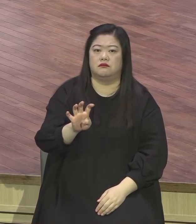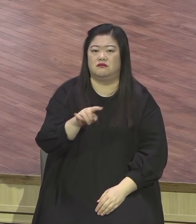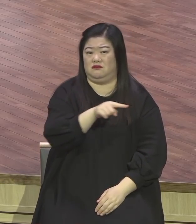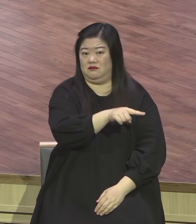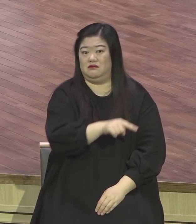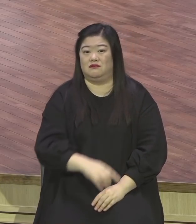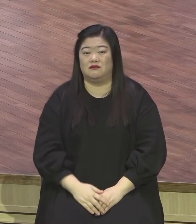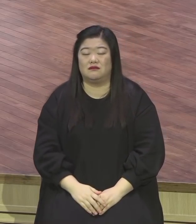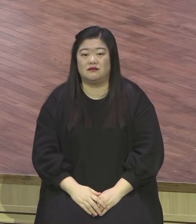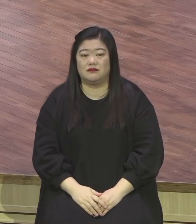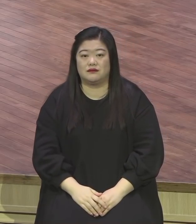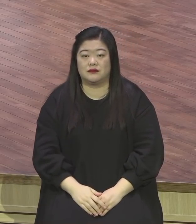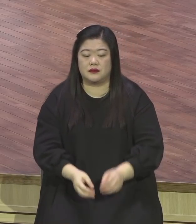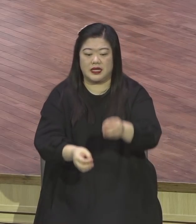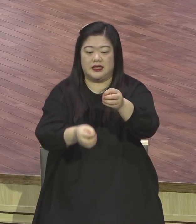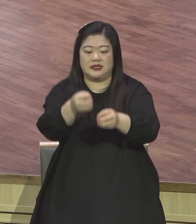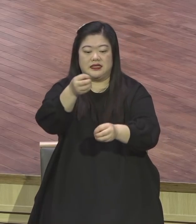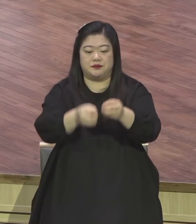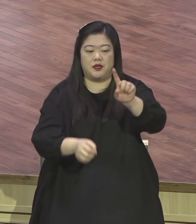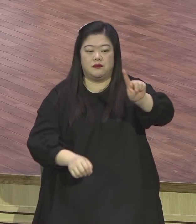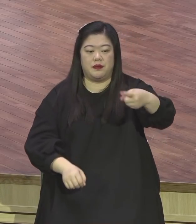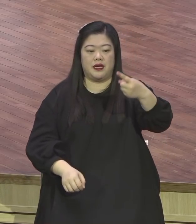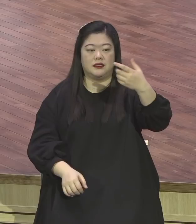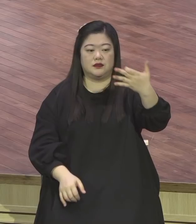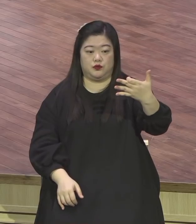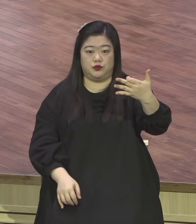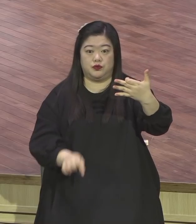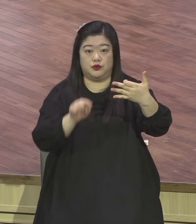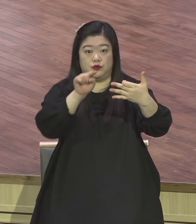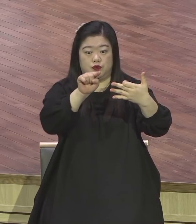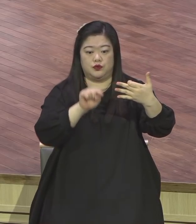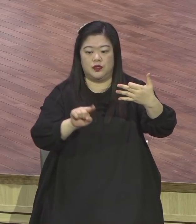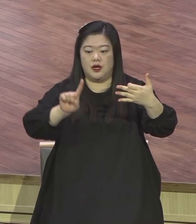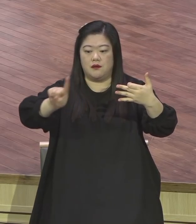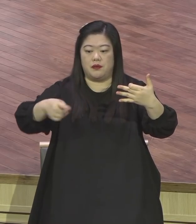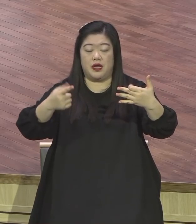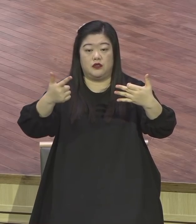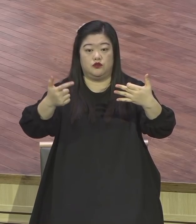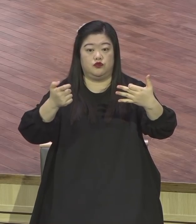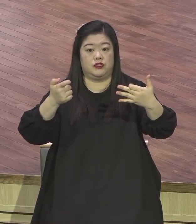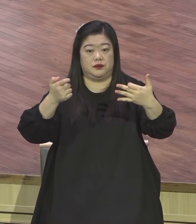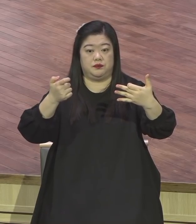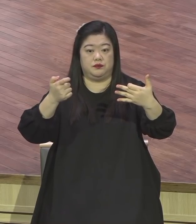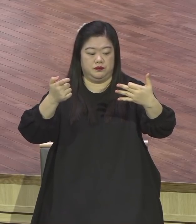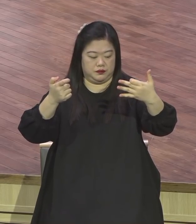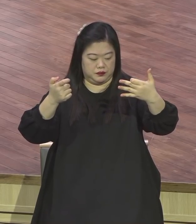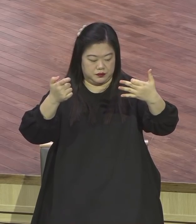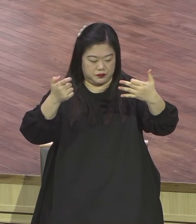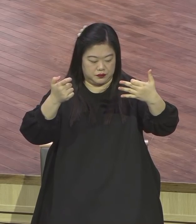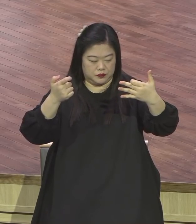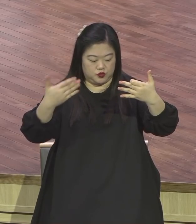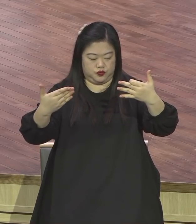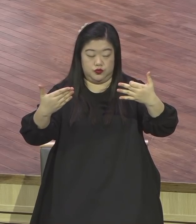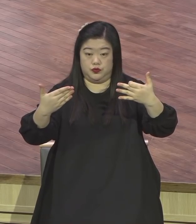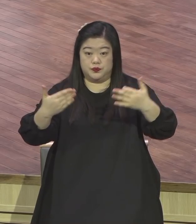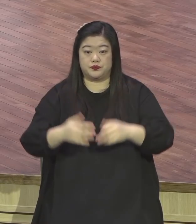10편 119편 169절에 오면 10편 기자가 이렇게 강구합니다. 여호와여 나의 불의